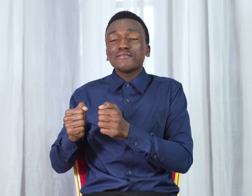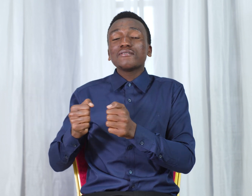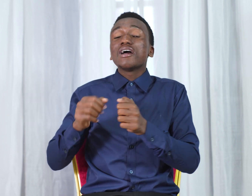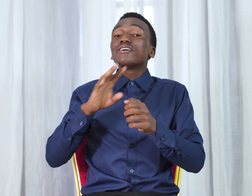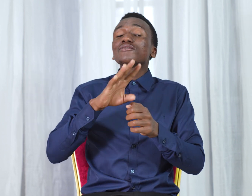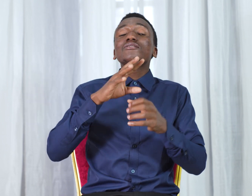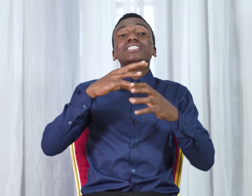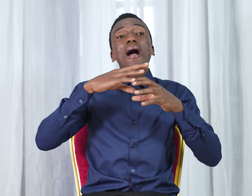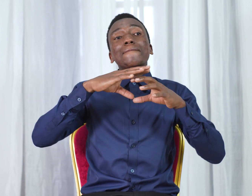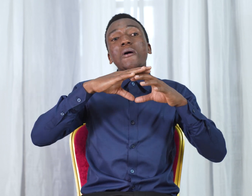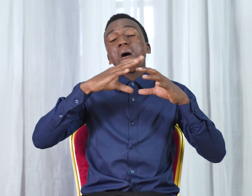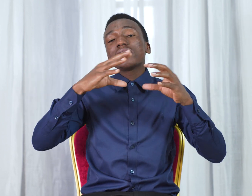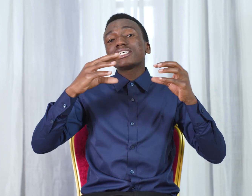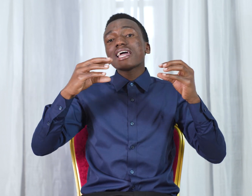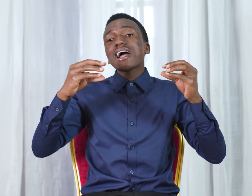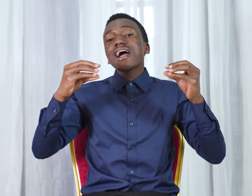Tutapotea